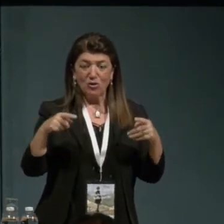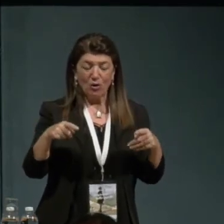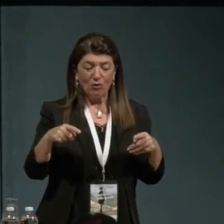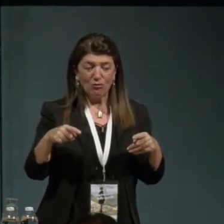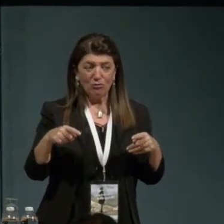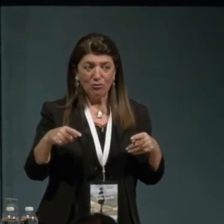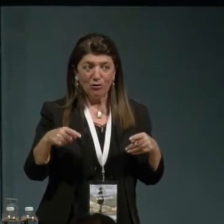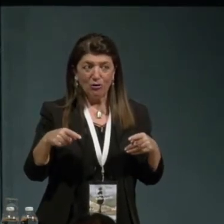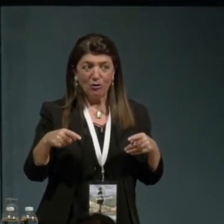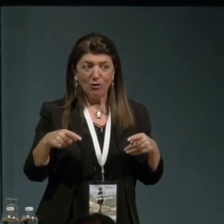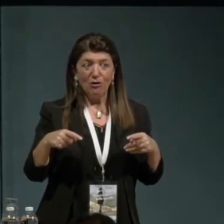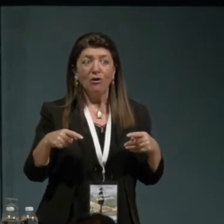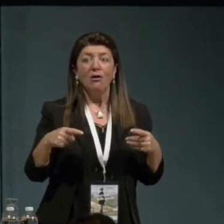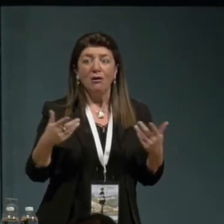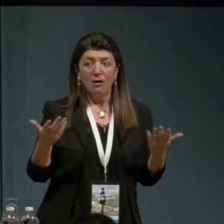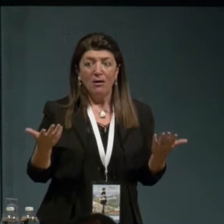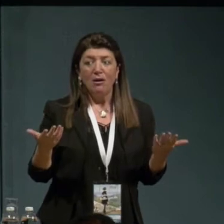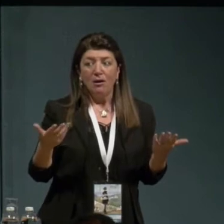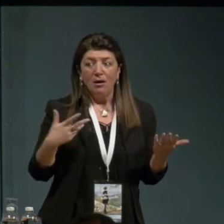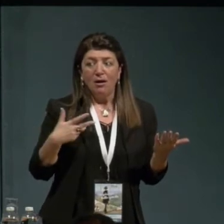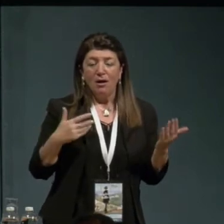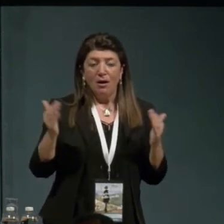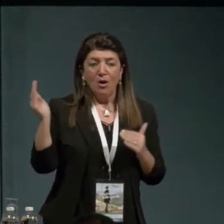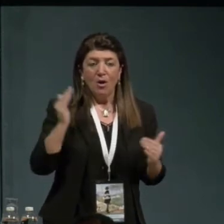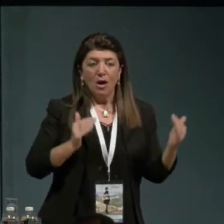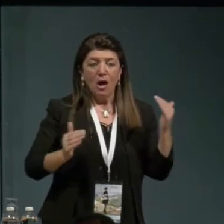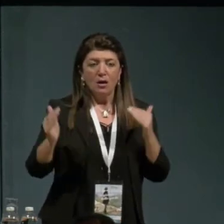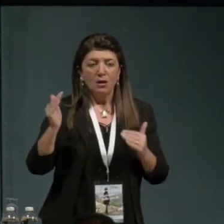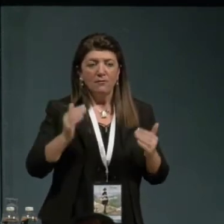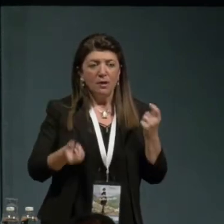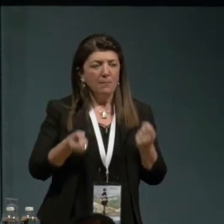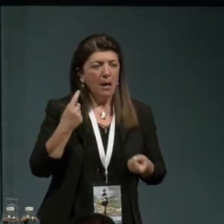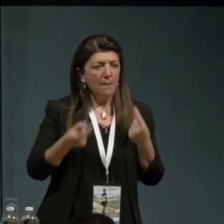arrivate molte ribellione